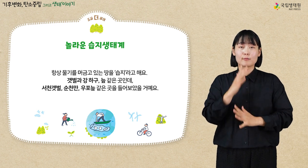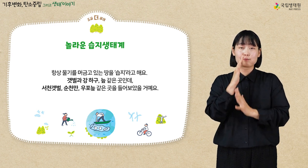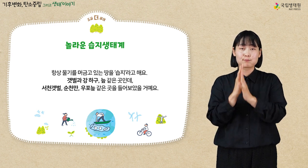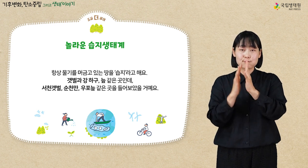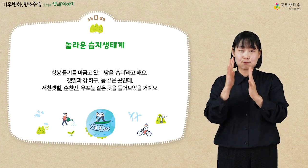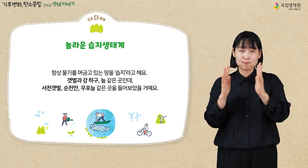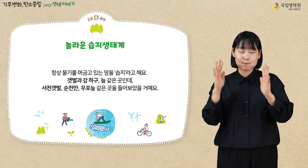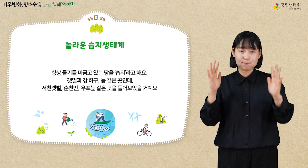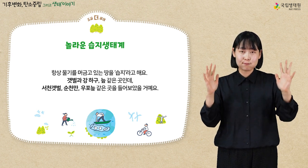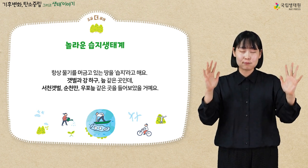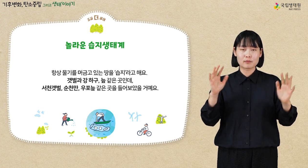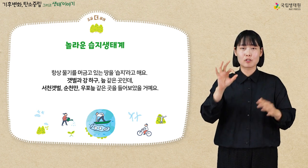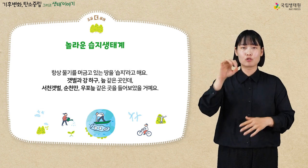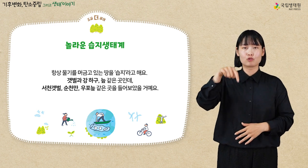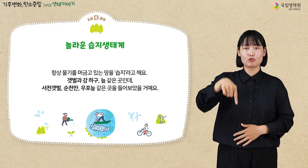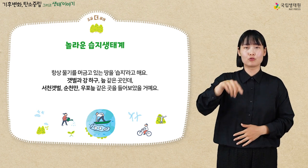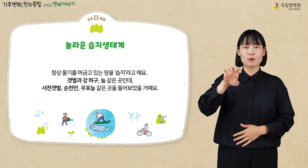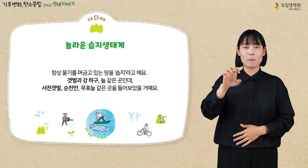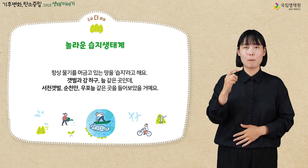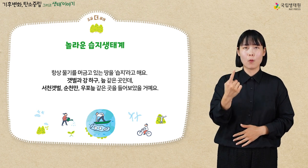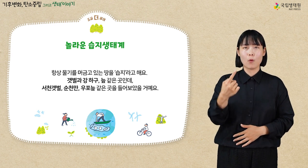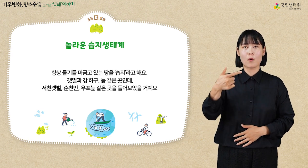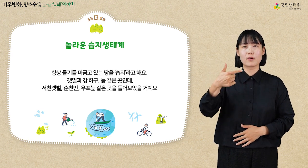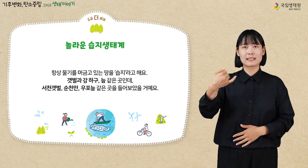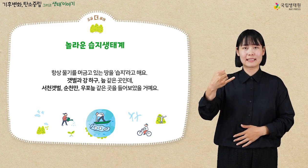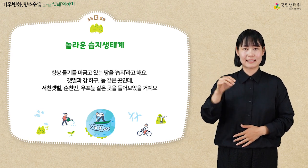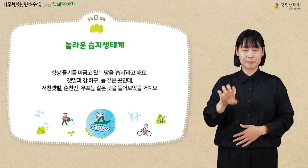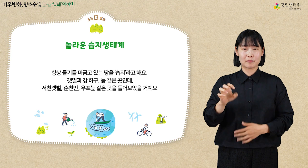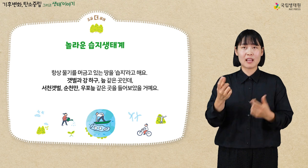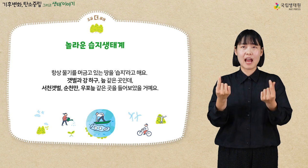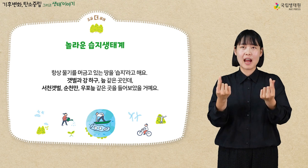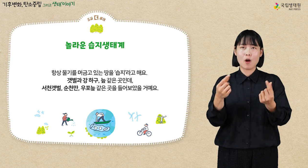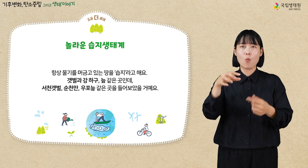오폰읍 같은 곳을 들어보았을 거예요.